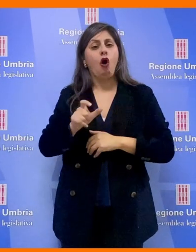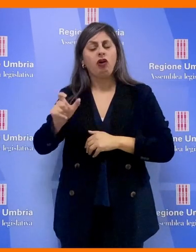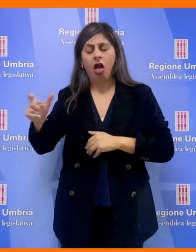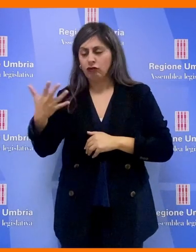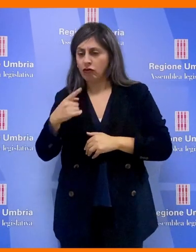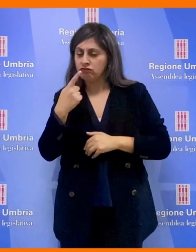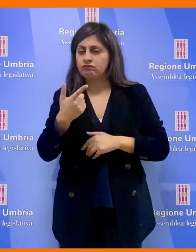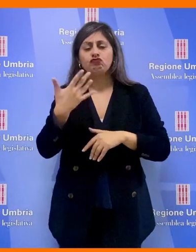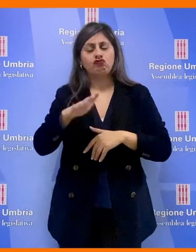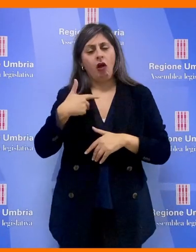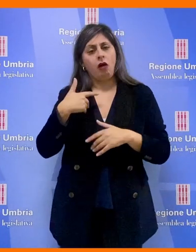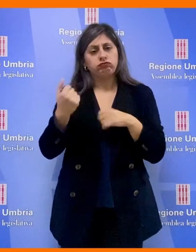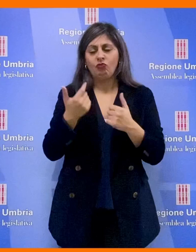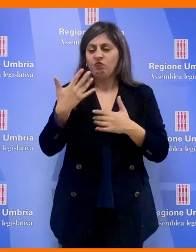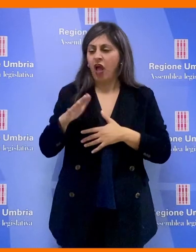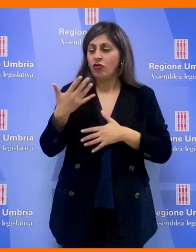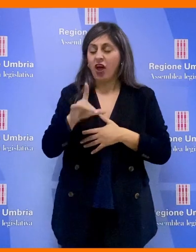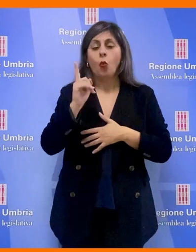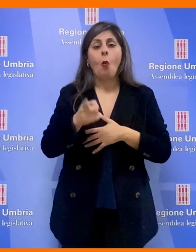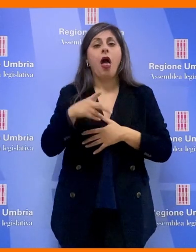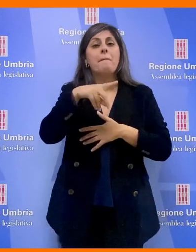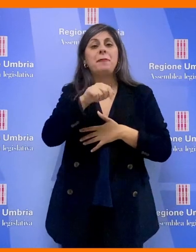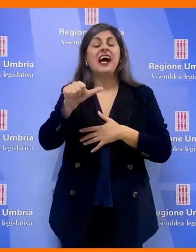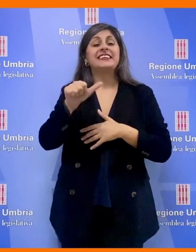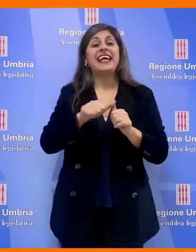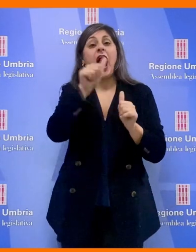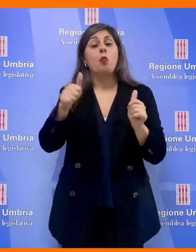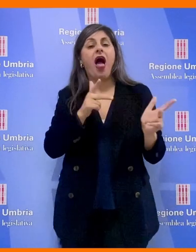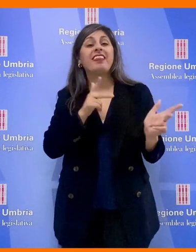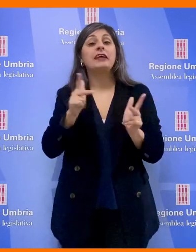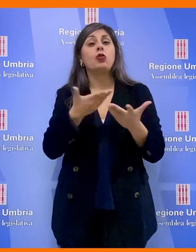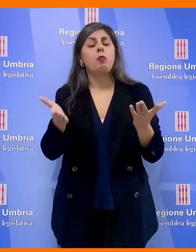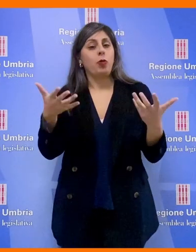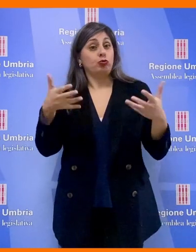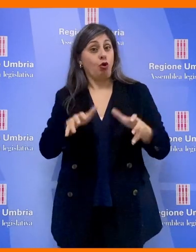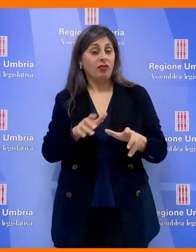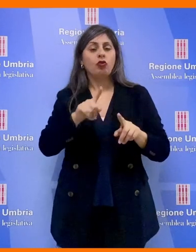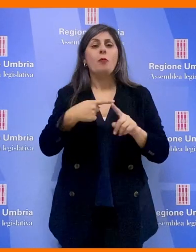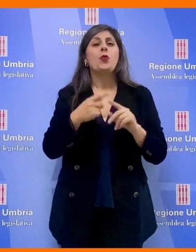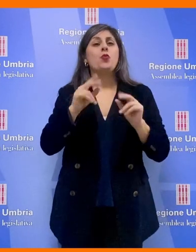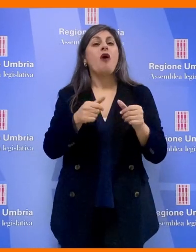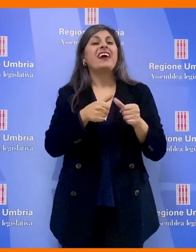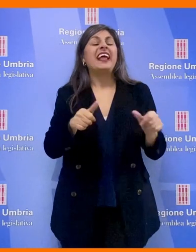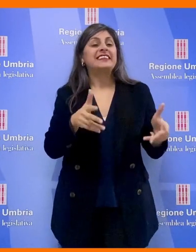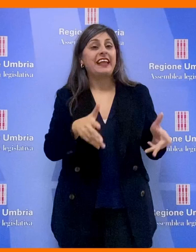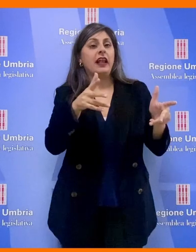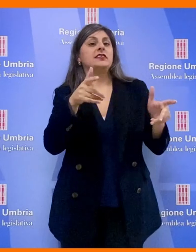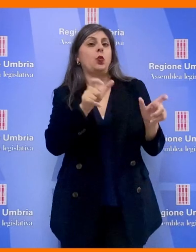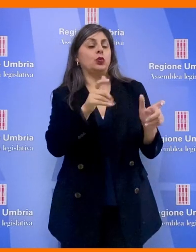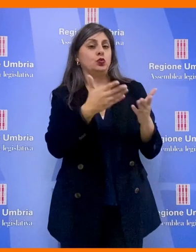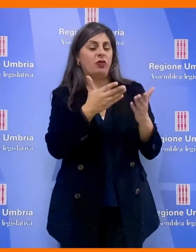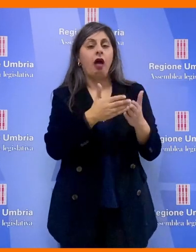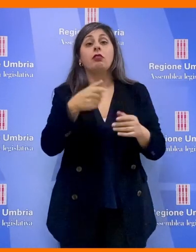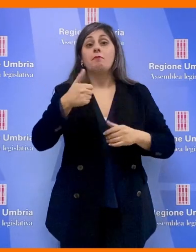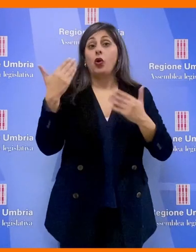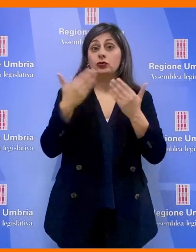le azioni poste in essere dal pass annuale, scontato per il trasporto pubblico, alle nuove residenze per studenti, dalle bolse di